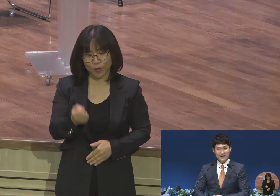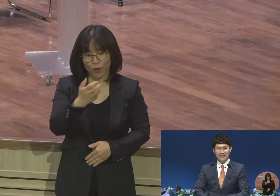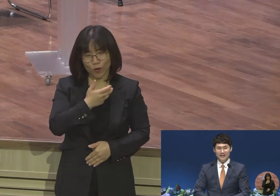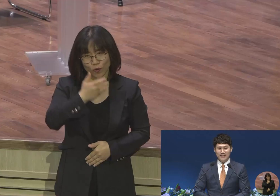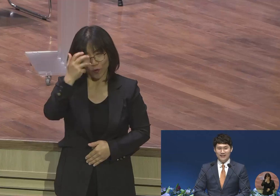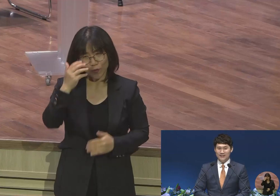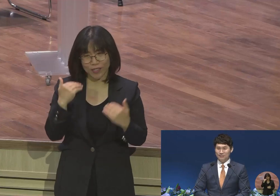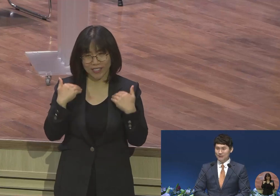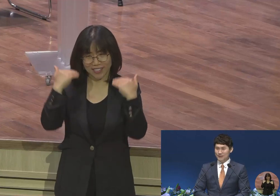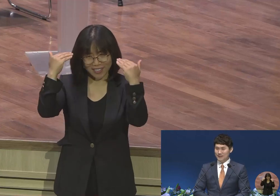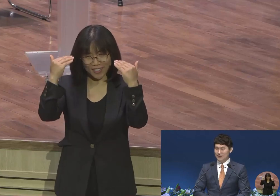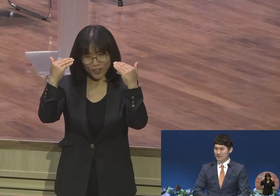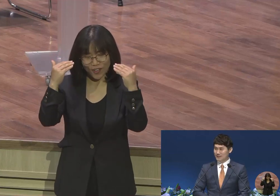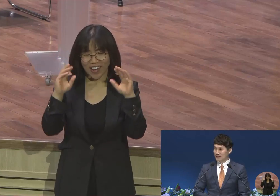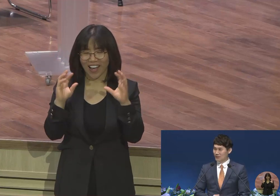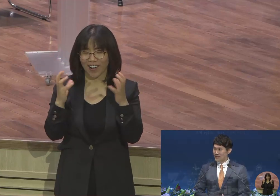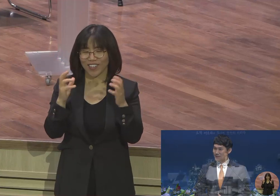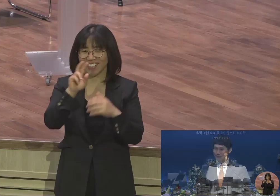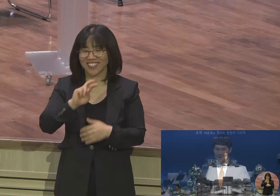같이 한번 찬양 드리도록 하겠습니다